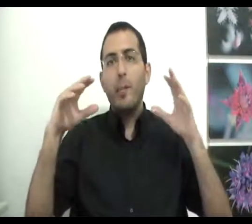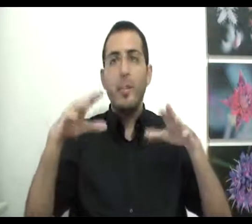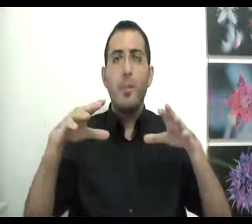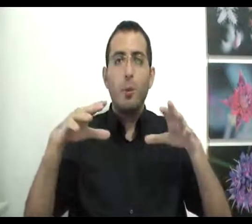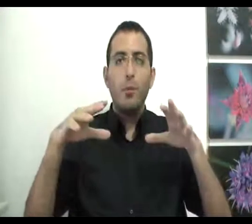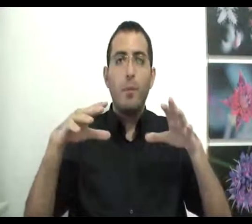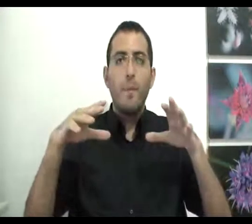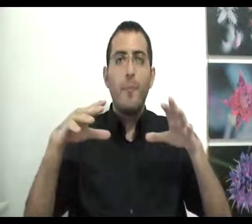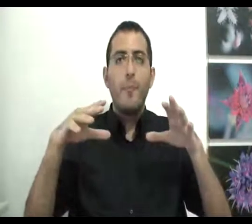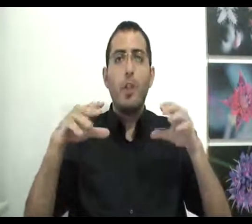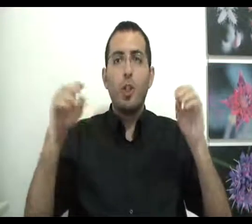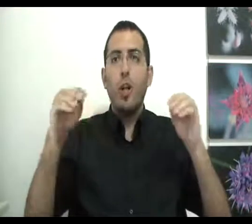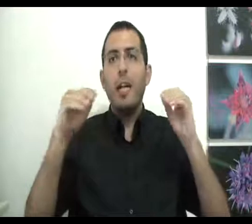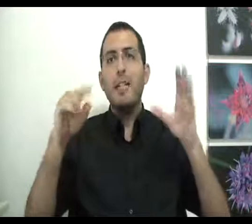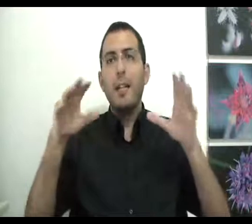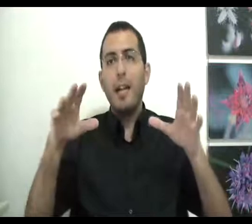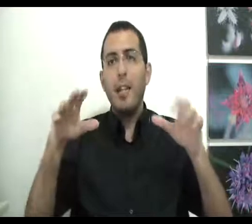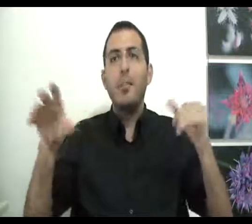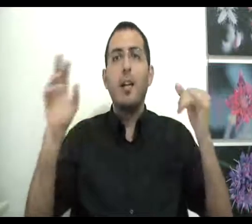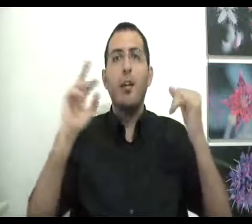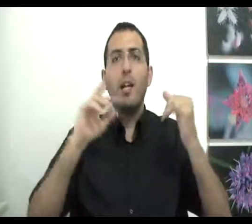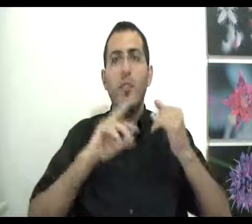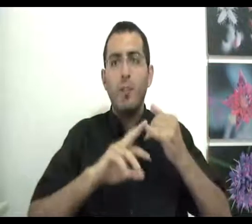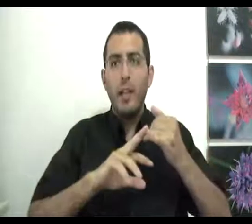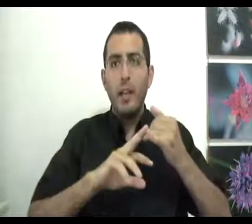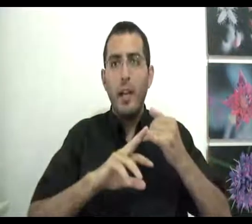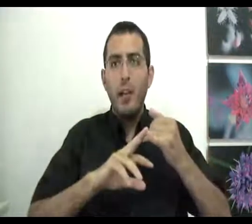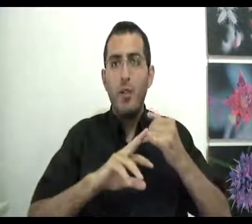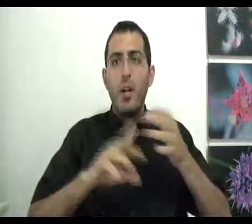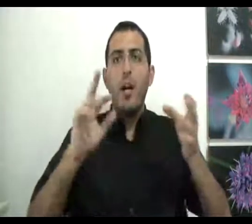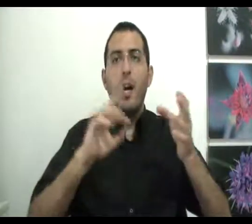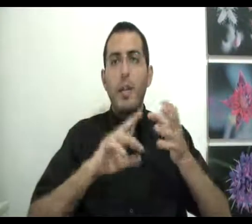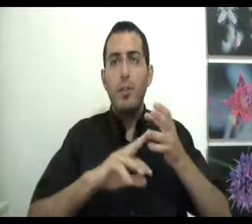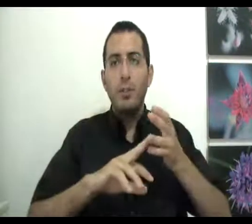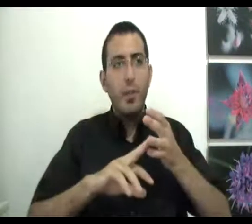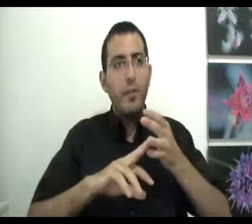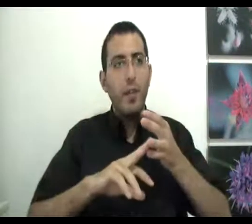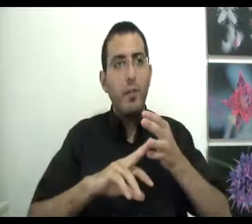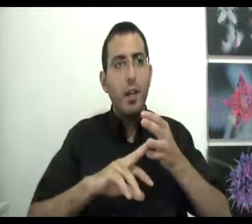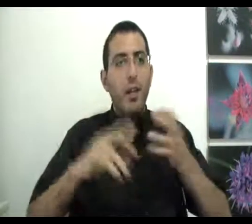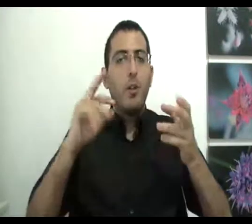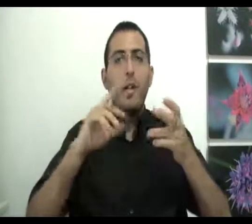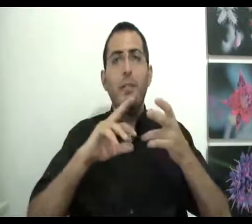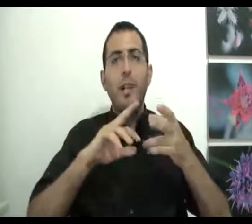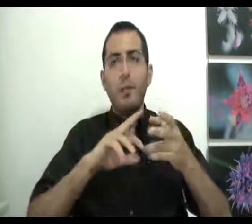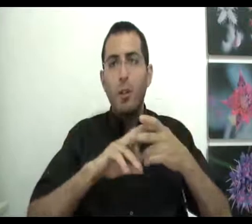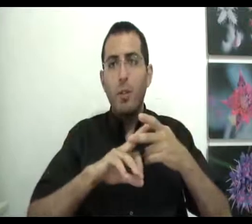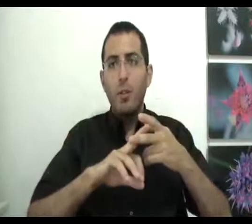המציאות כל אחד ואחד יכול לעבור דרך אש האש לא שורפת כל אחד ואחד הוא כל יכול